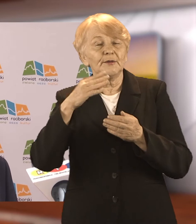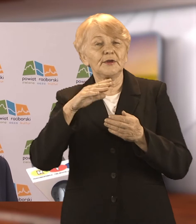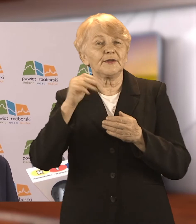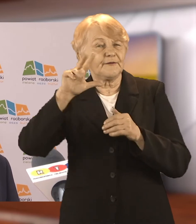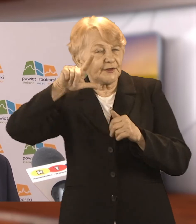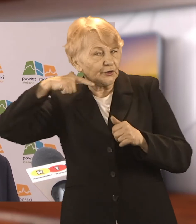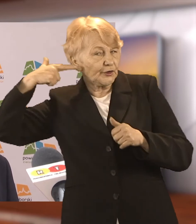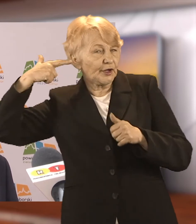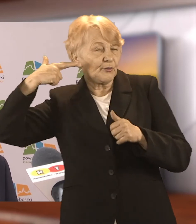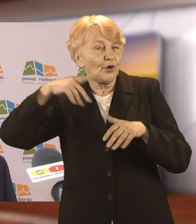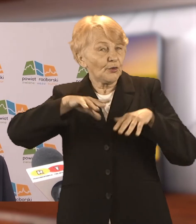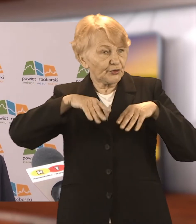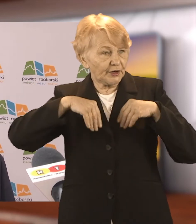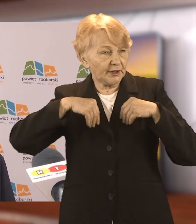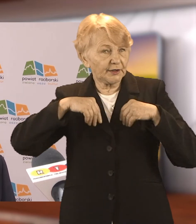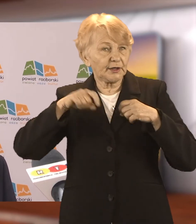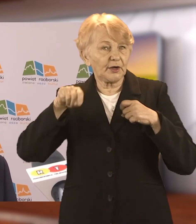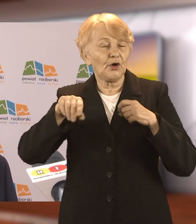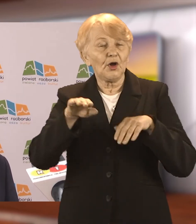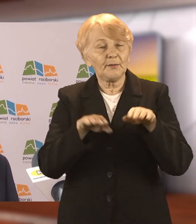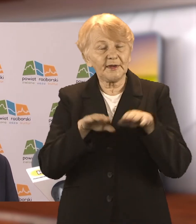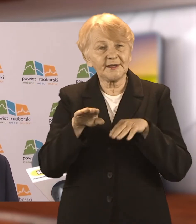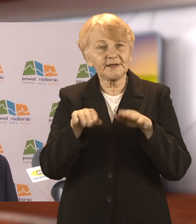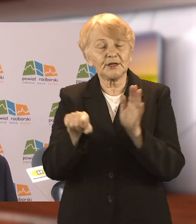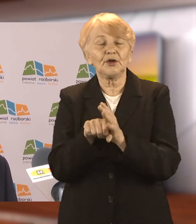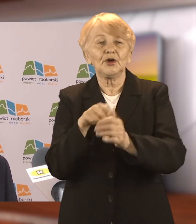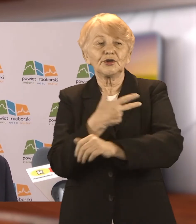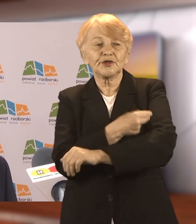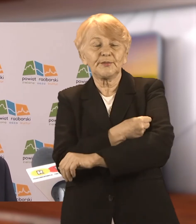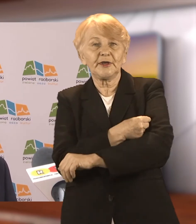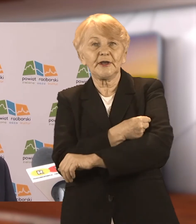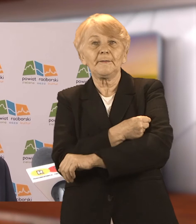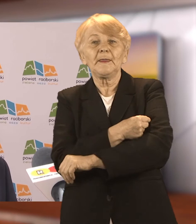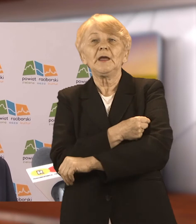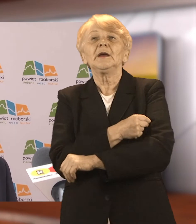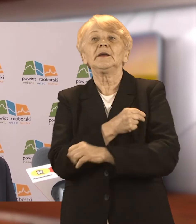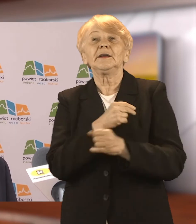tygodnie temu Narodowy Fundusz Zdrowia zrobił lustrację.